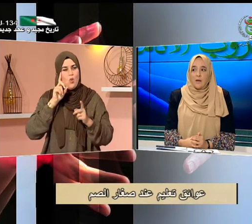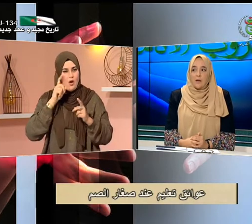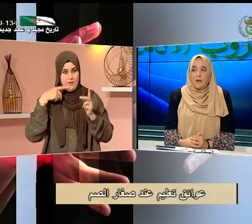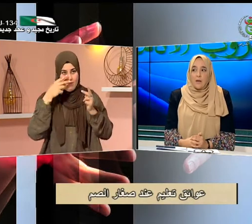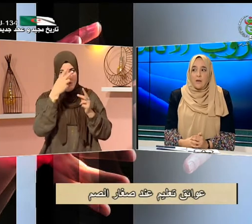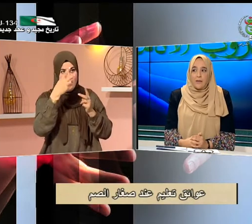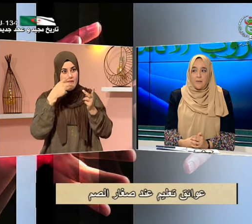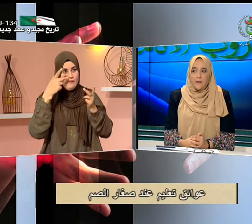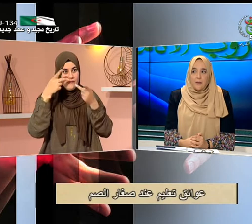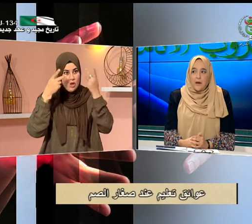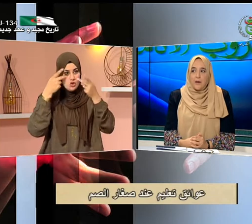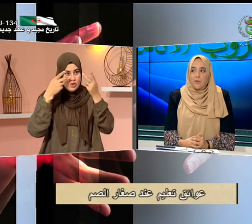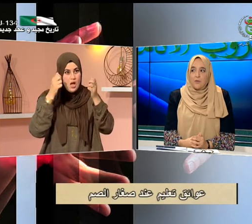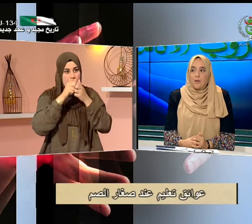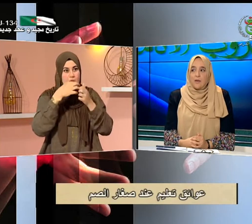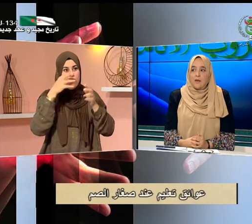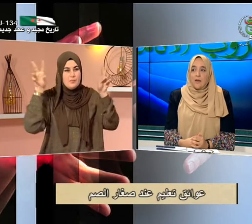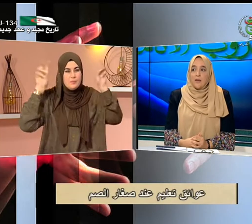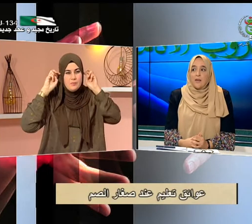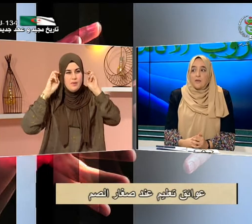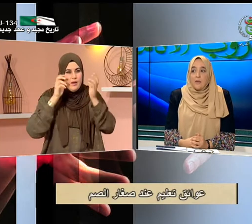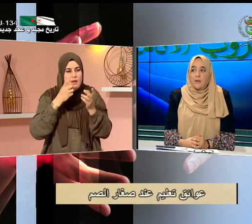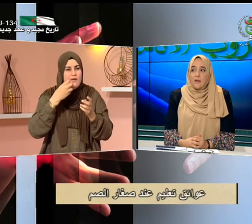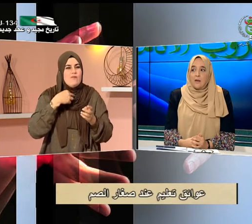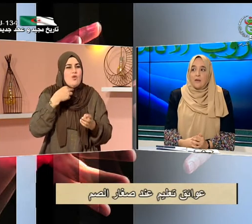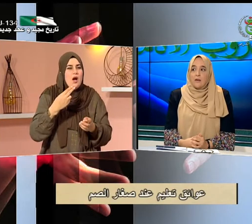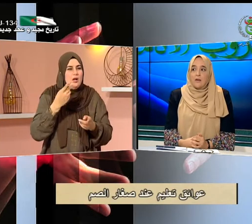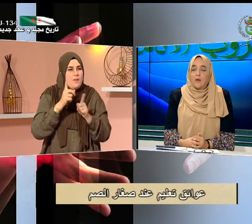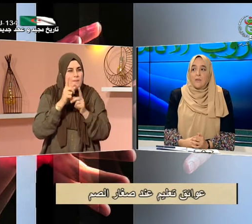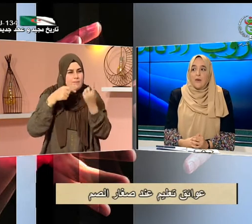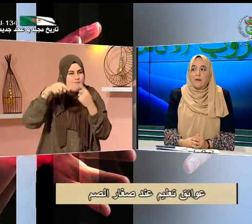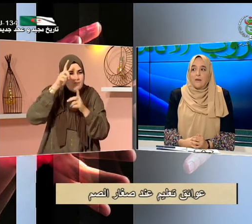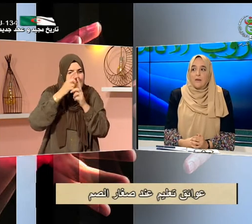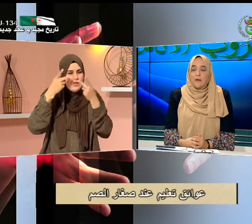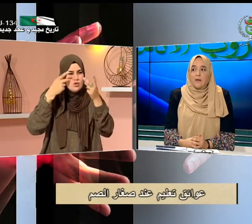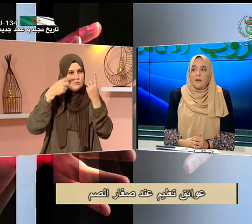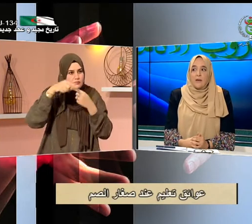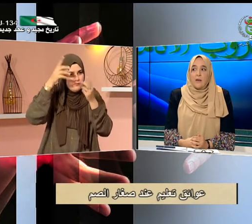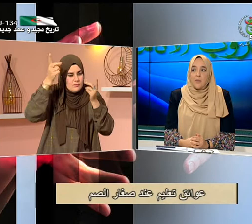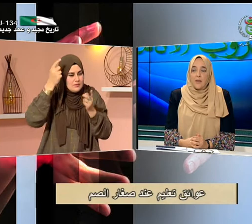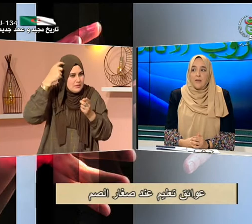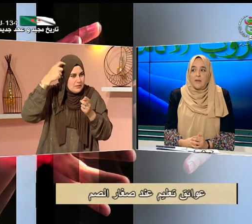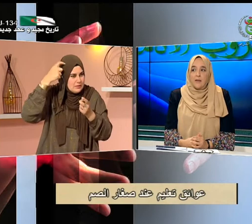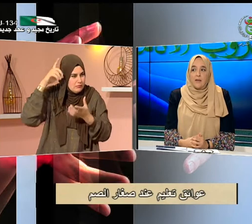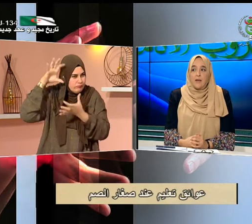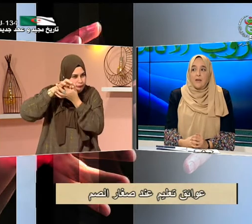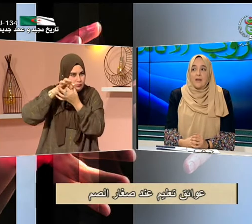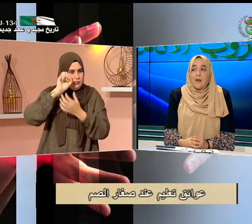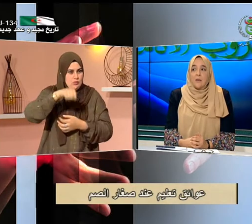بعدة مخارج وكل شيء لكن الطفل يحب أن يرى بعينه يعني يتعلم